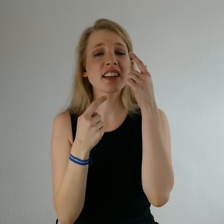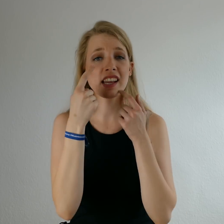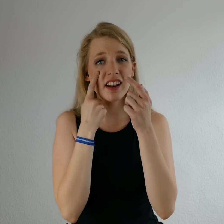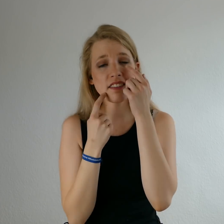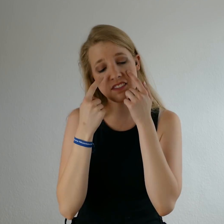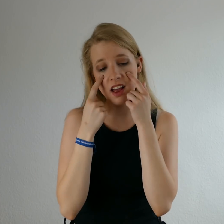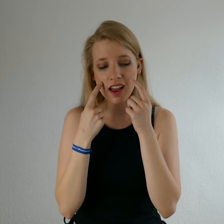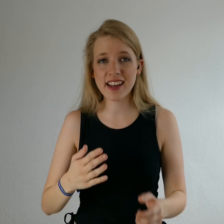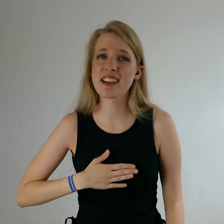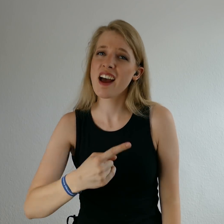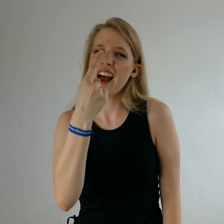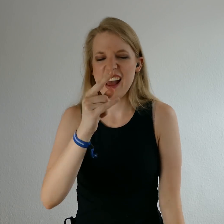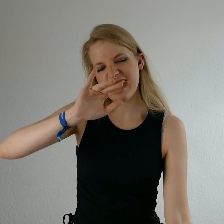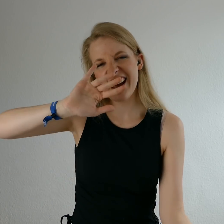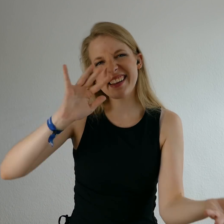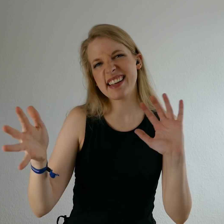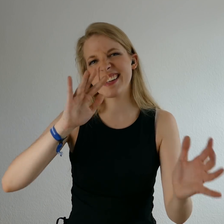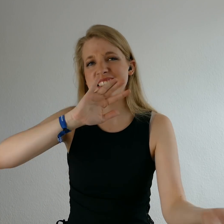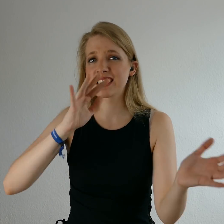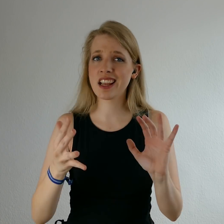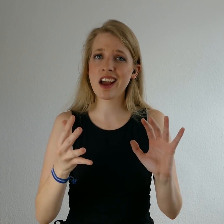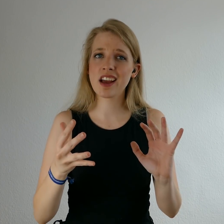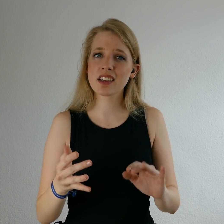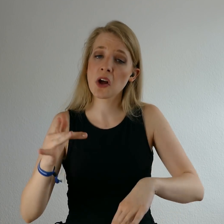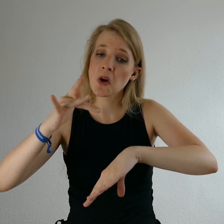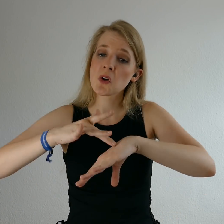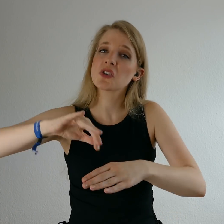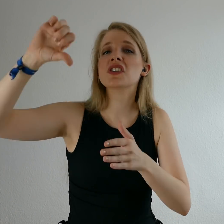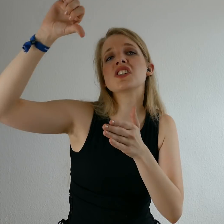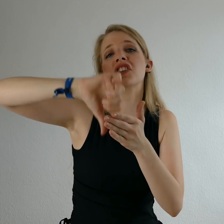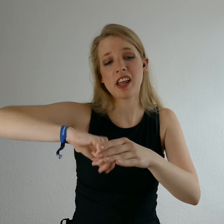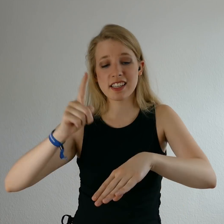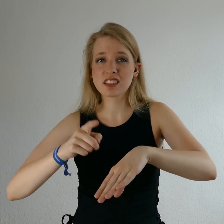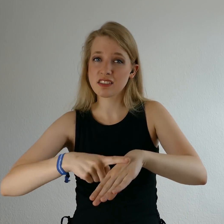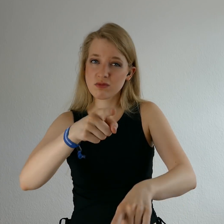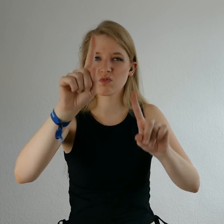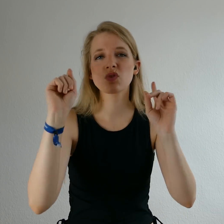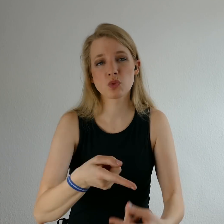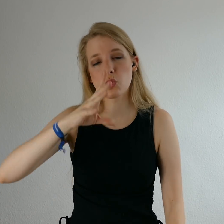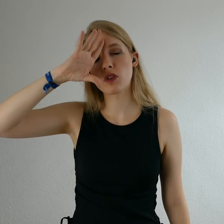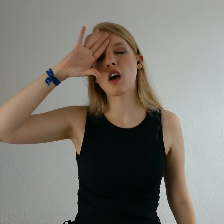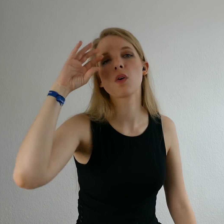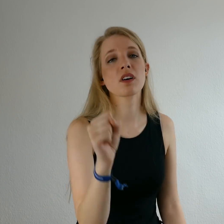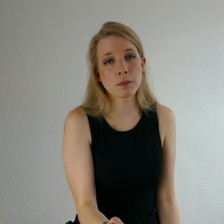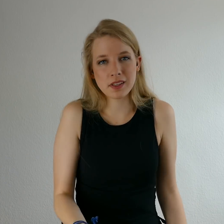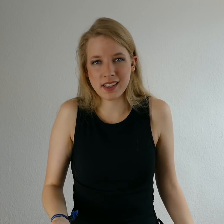Tränen meint, hat eine Ähnlichkeit Und in der schweren Zeit wirst auch du es kapieren